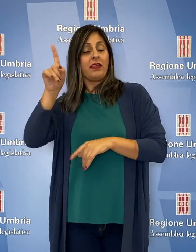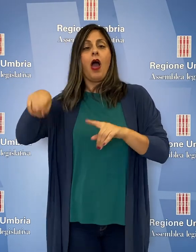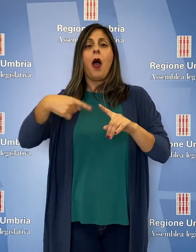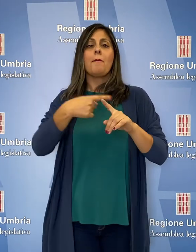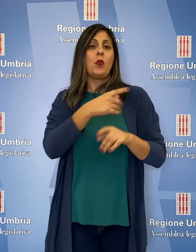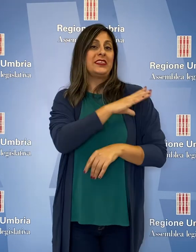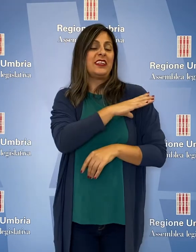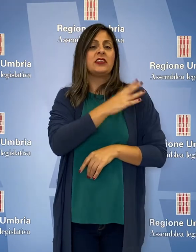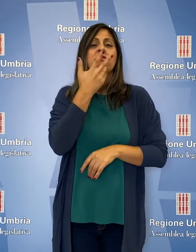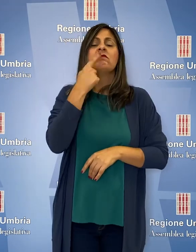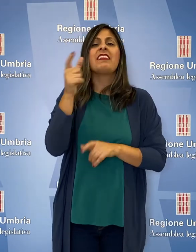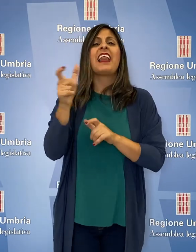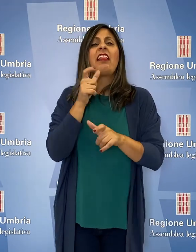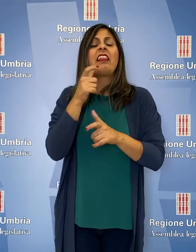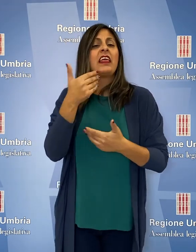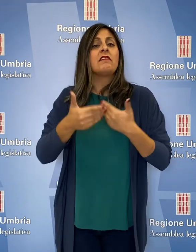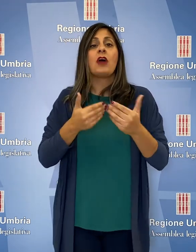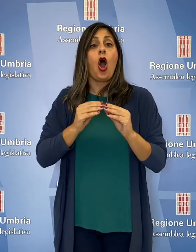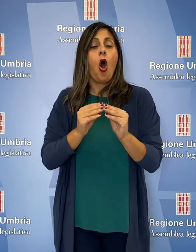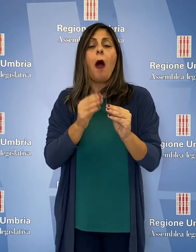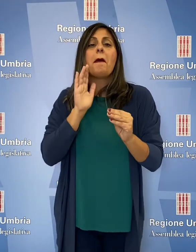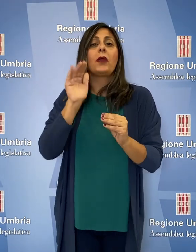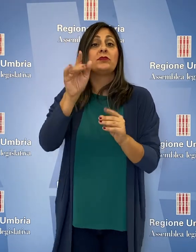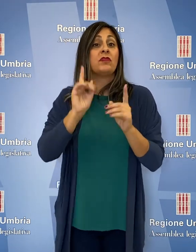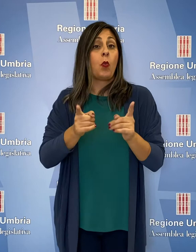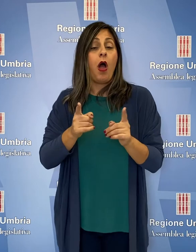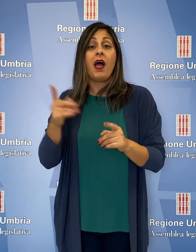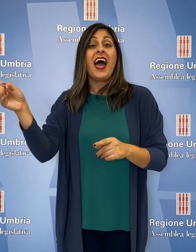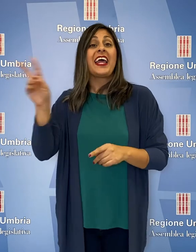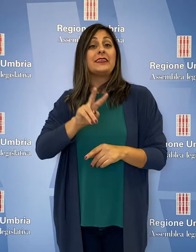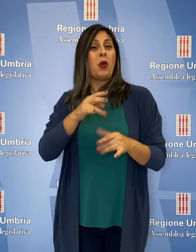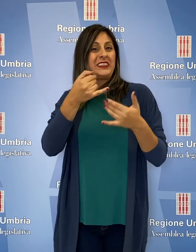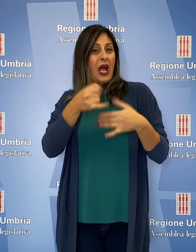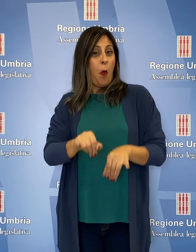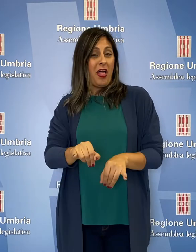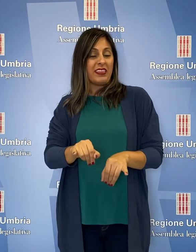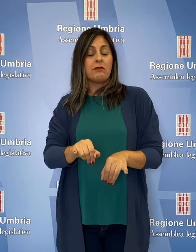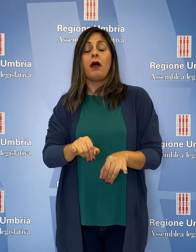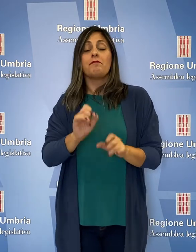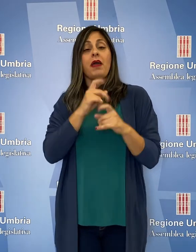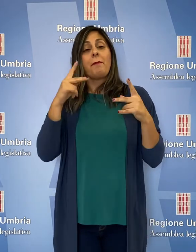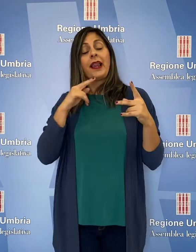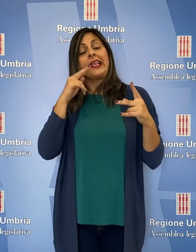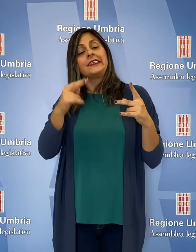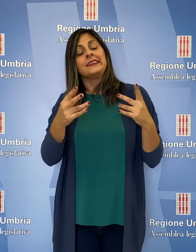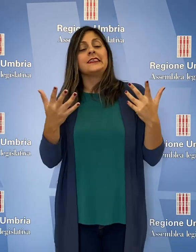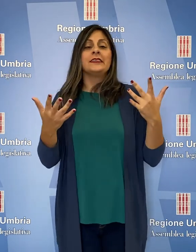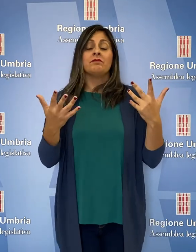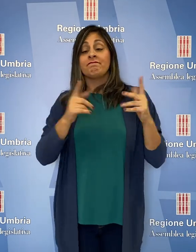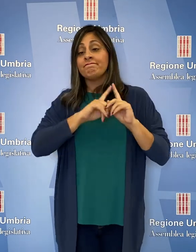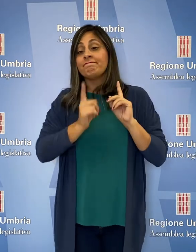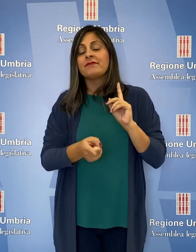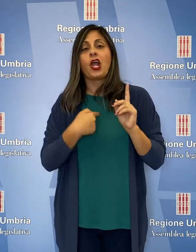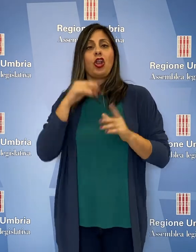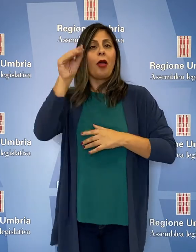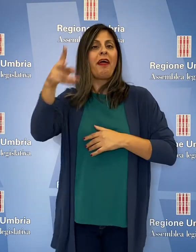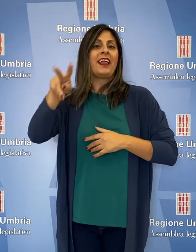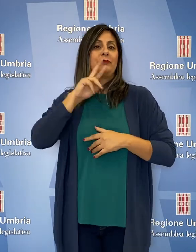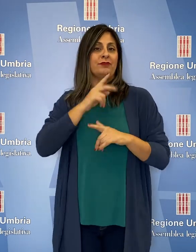avanzamento della trattativa e le prospettive. Nella replica conclusiva, Paparelli ha detto di prendere atto che ancora una volta non si risponde.